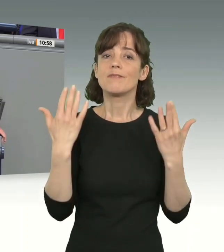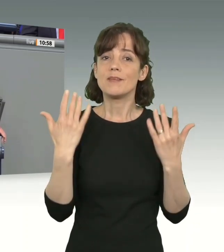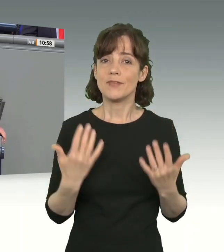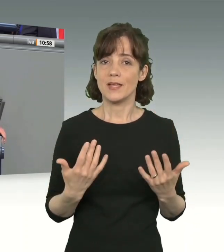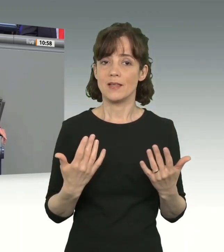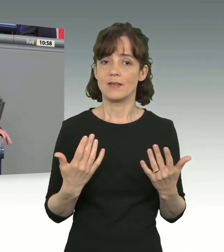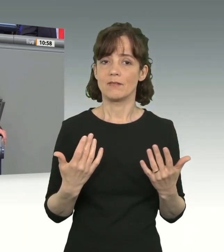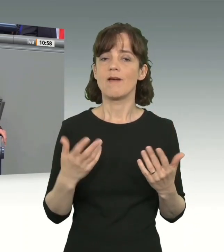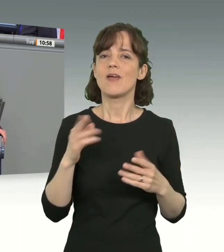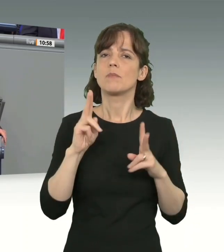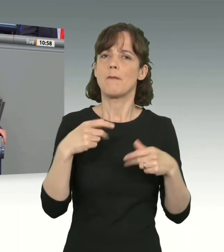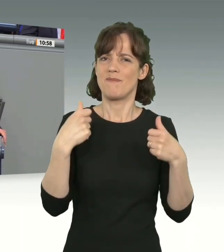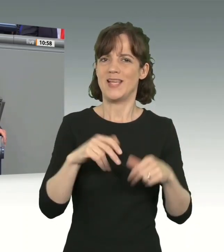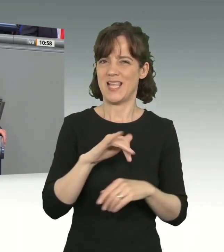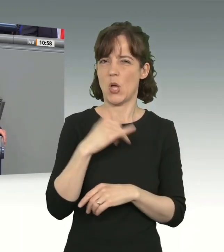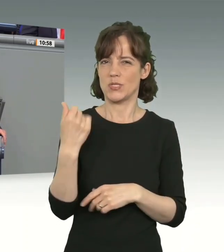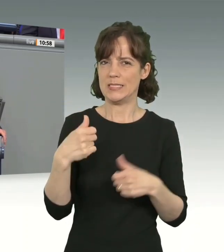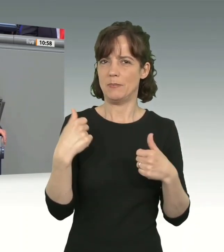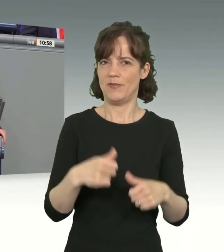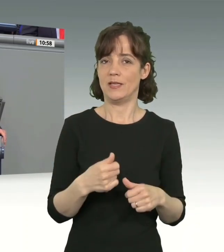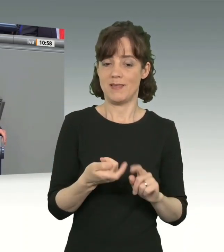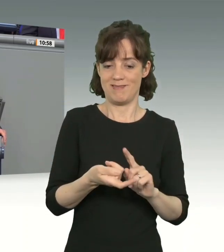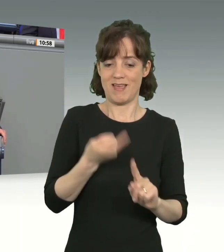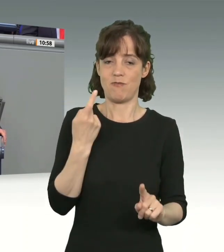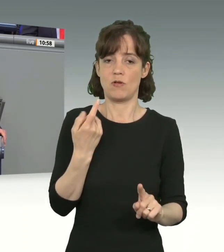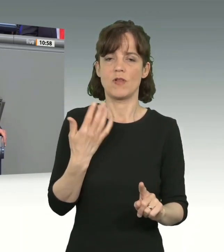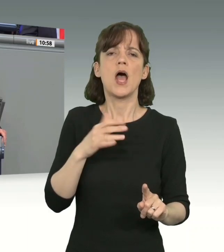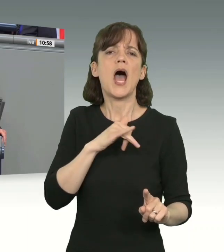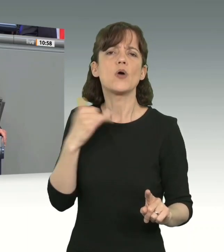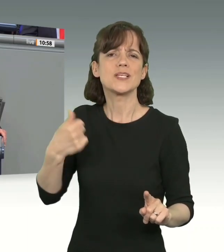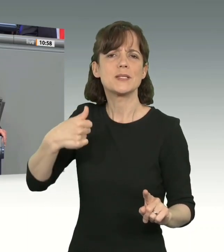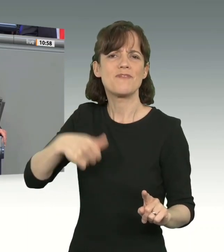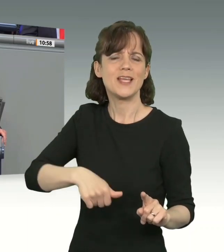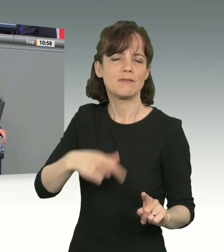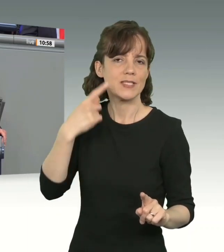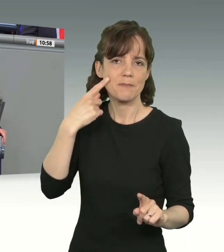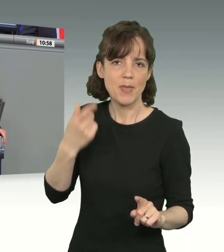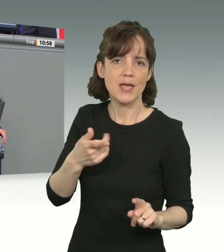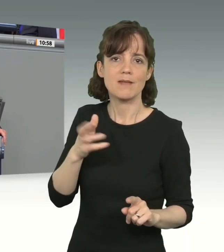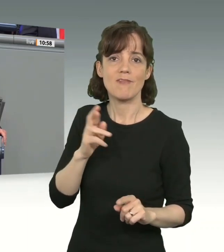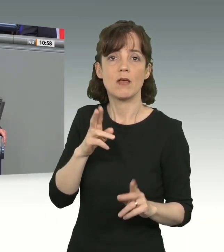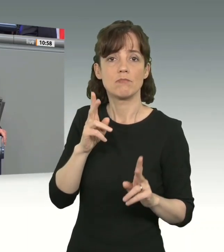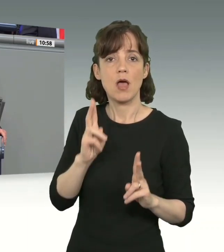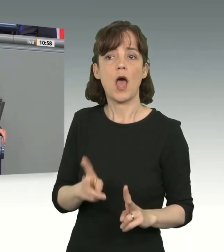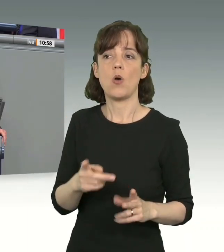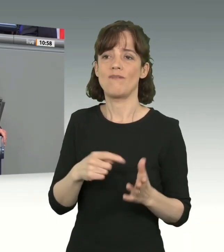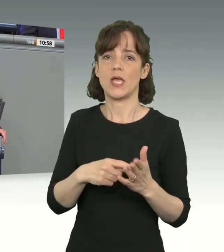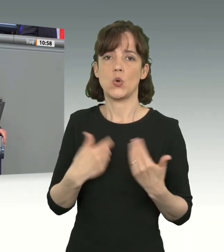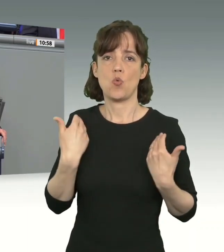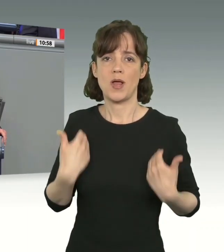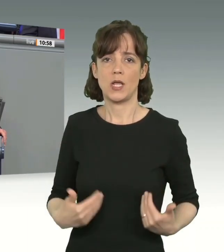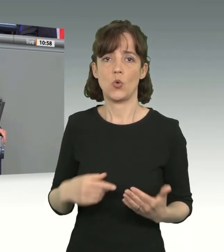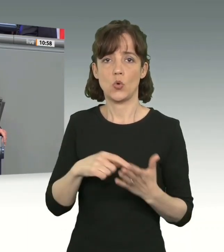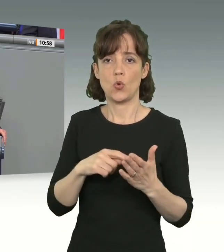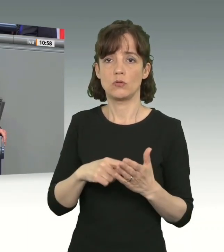eigentlich von denen, die ausreisepflichtig sind? Und mit ausreisepflichtig meinen wir die, die auch aus humanitären Gründen